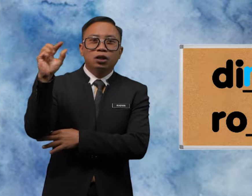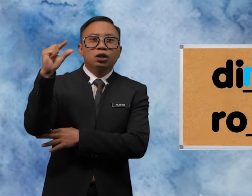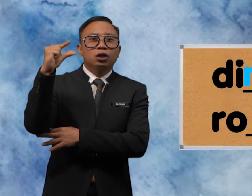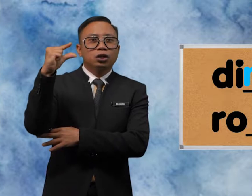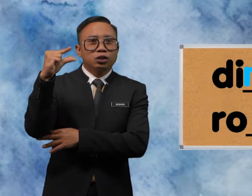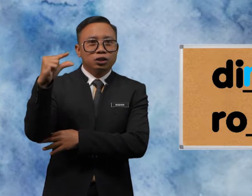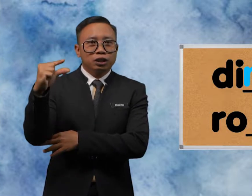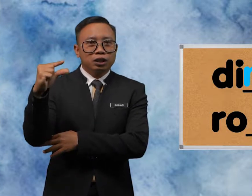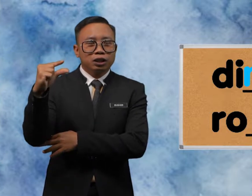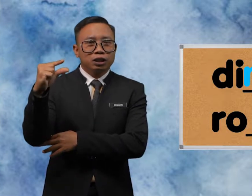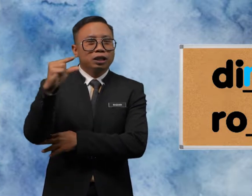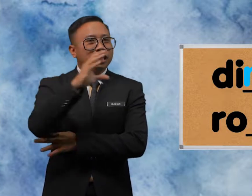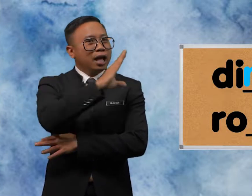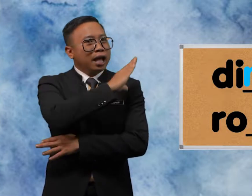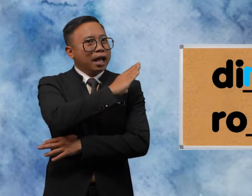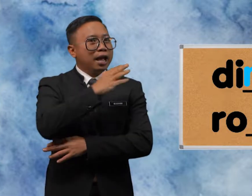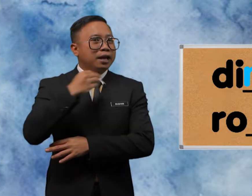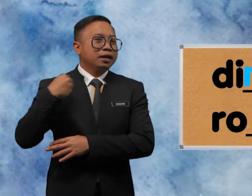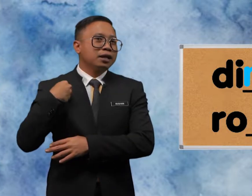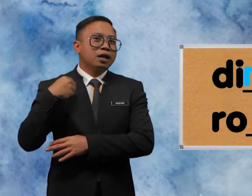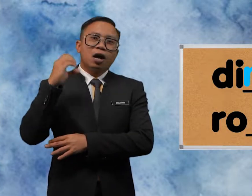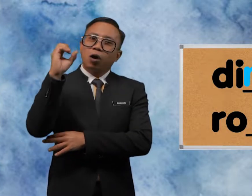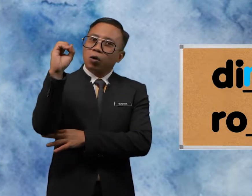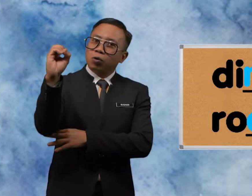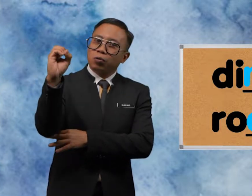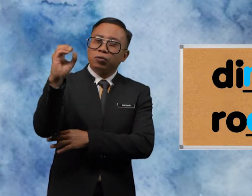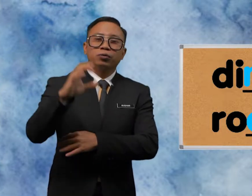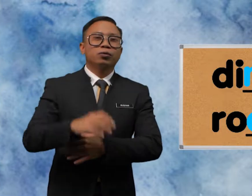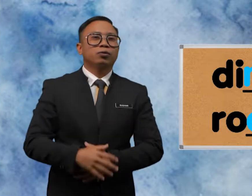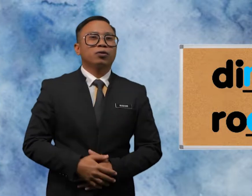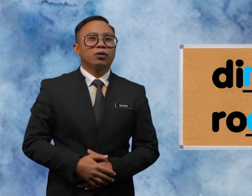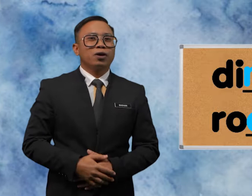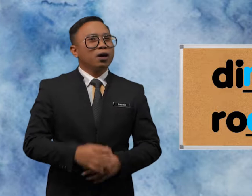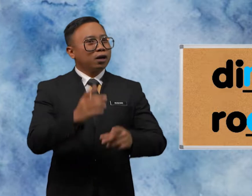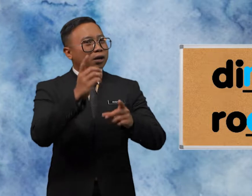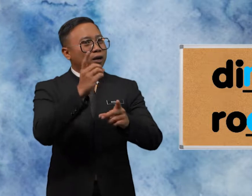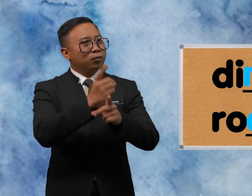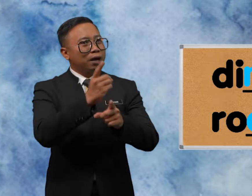-R-O-M Correct